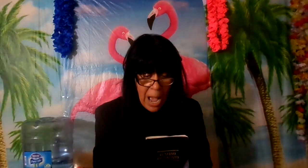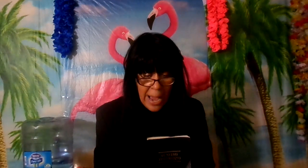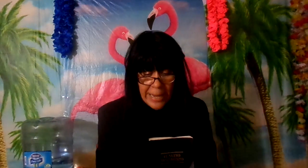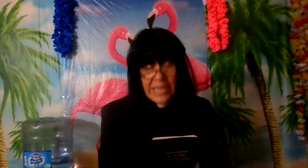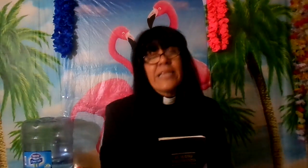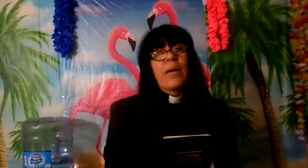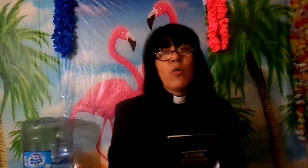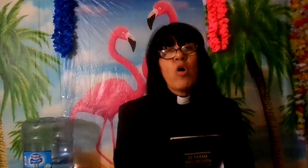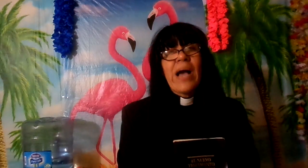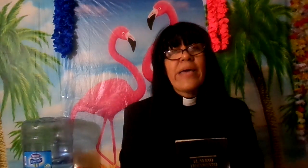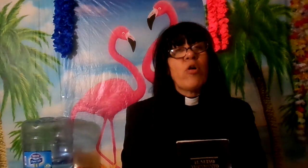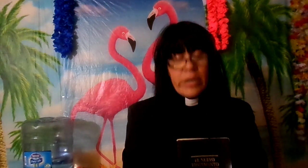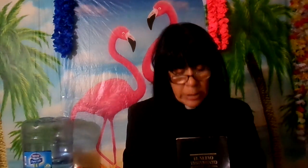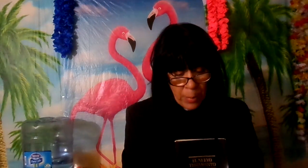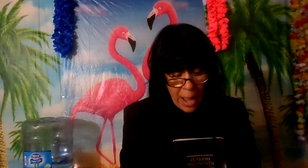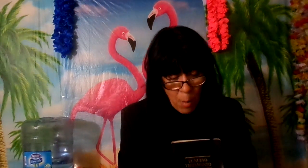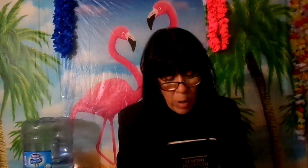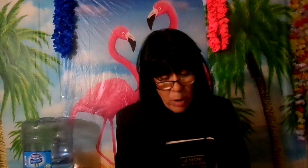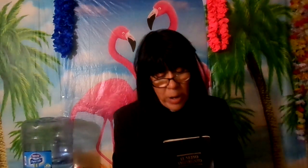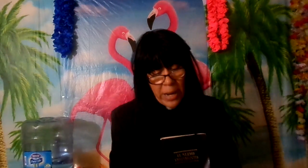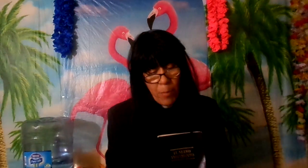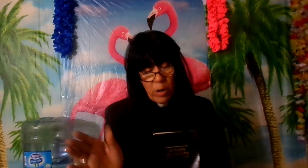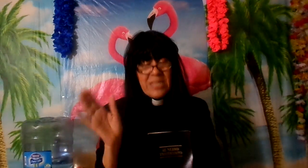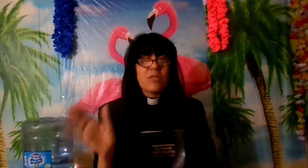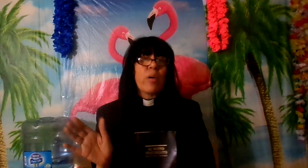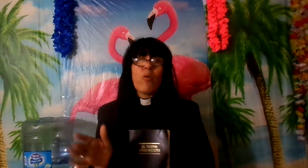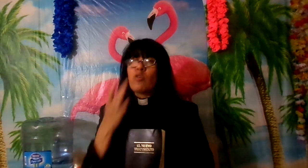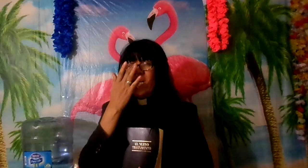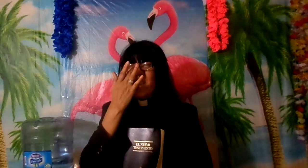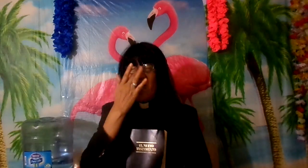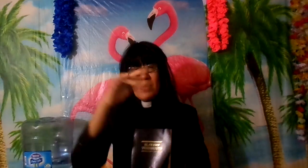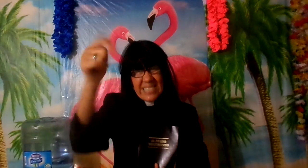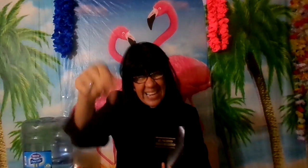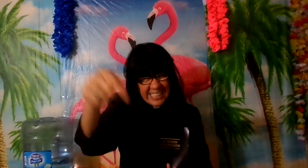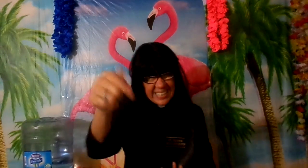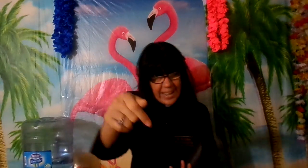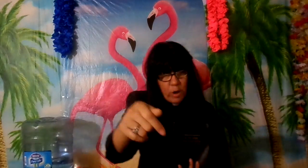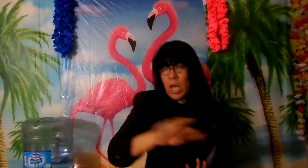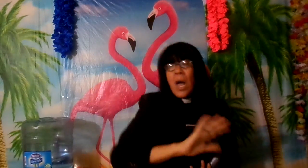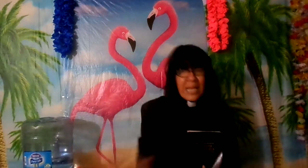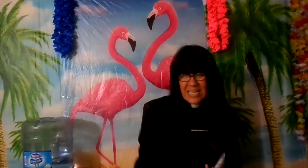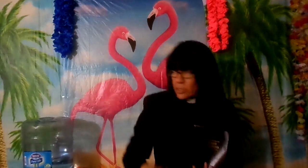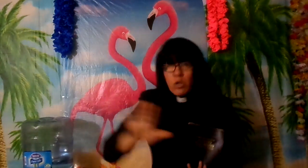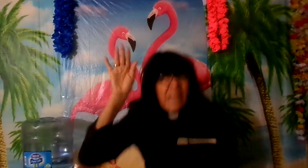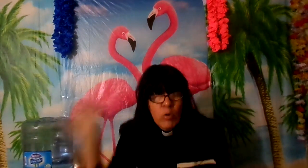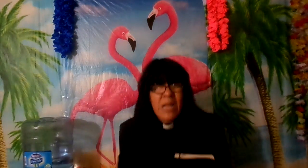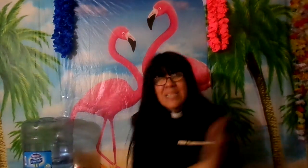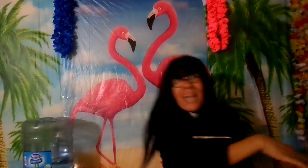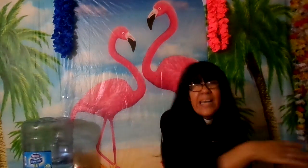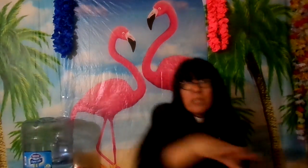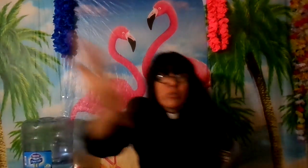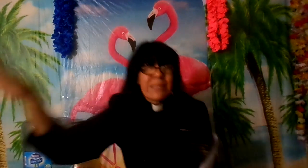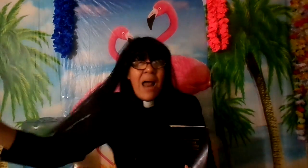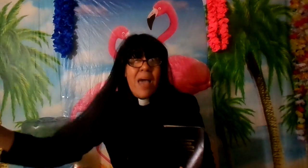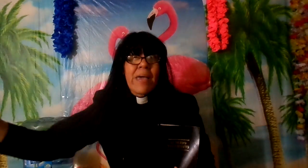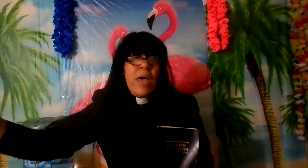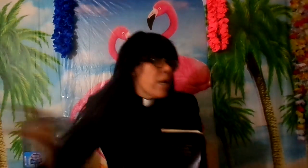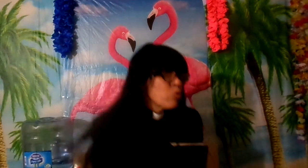ángeles y demonios caídos que te vas a buscar en Apocalipsis 9.1 que ese fue el mensaje que te traje hoy quizás a no te gusta el mensaje que yo te traje y tú